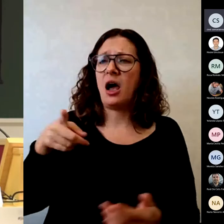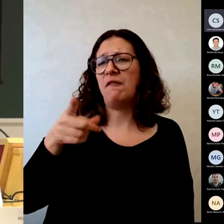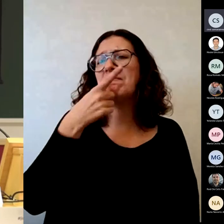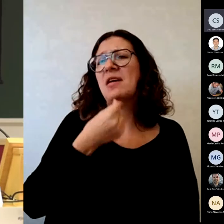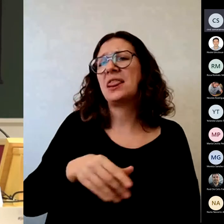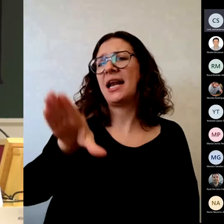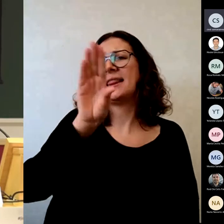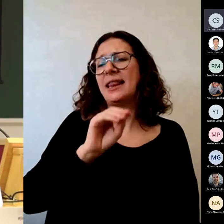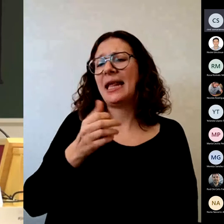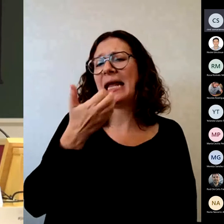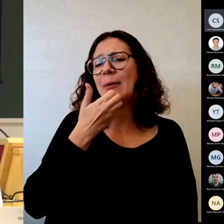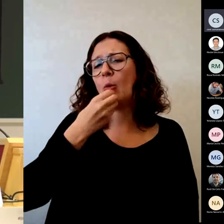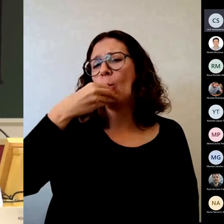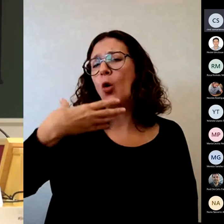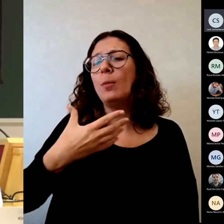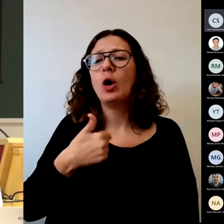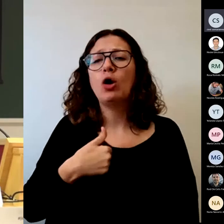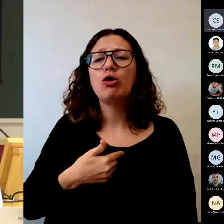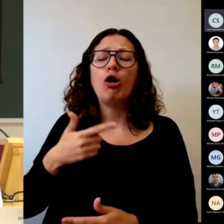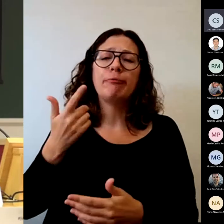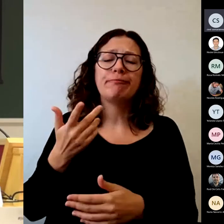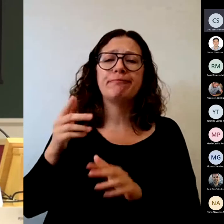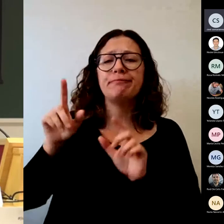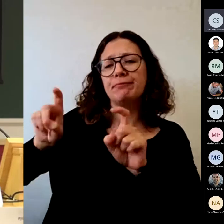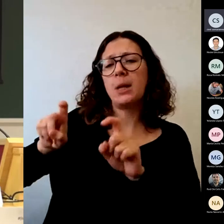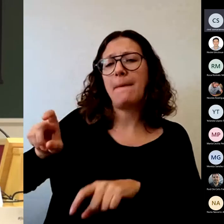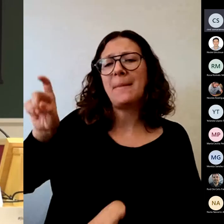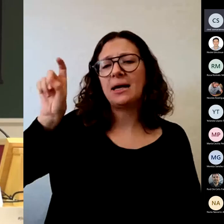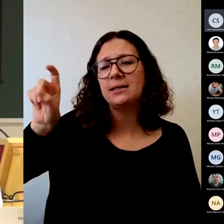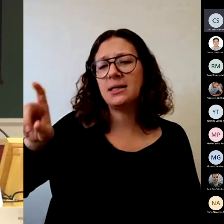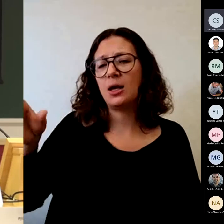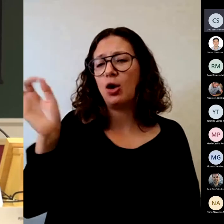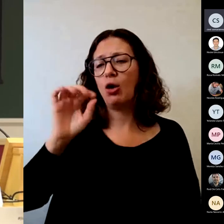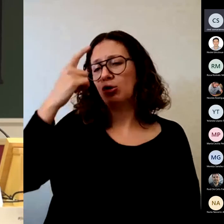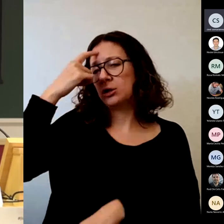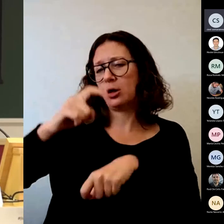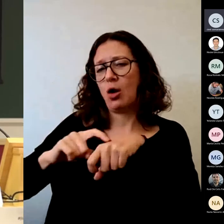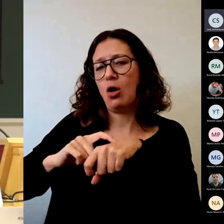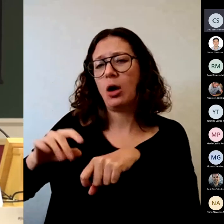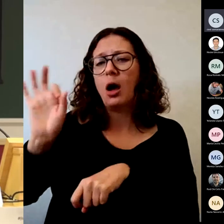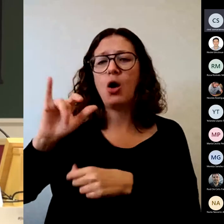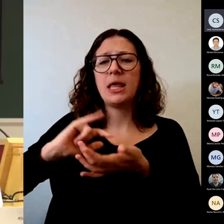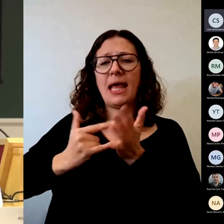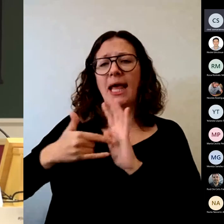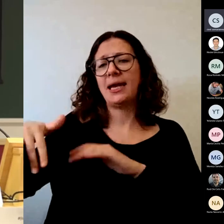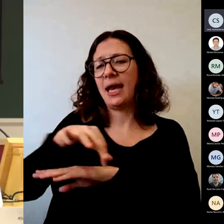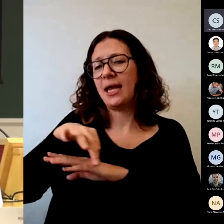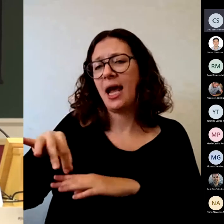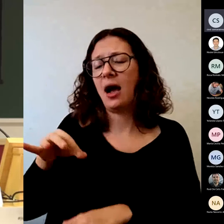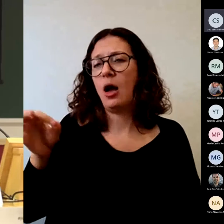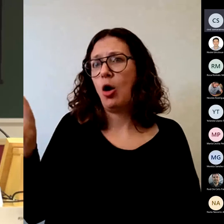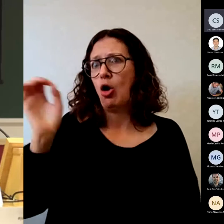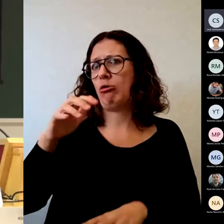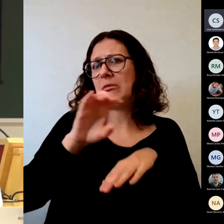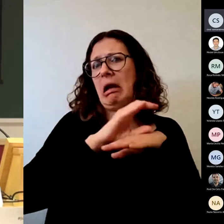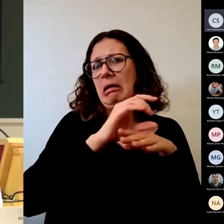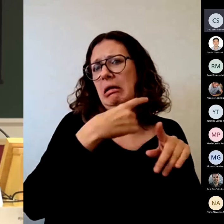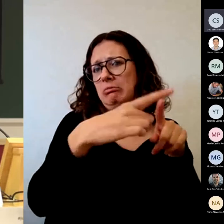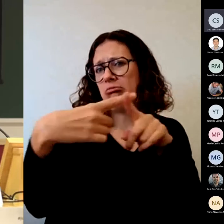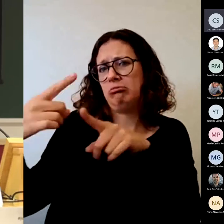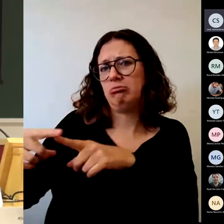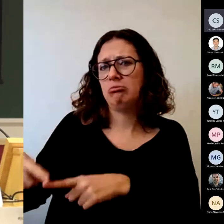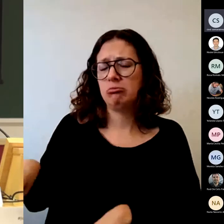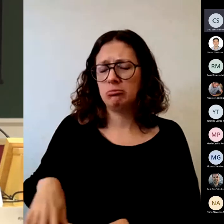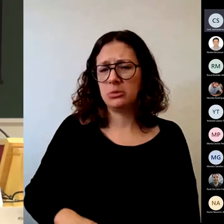dando en mi caso magisterio psicología diferentes tipos de carreras ¿sabéis lo que quieren